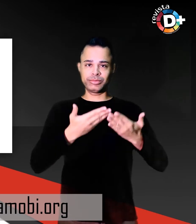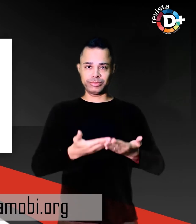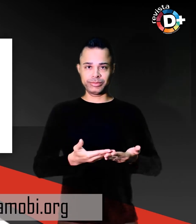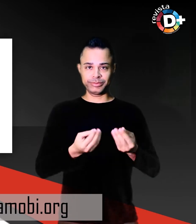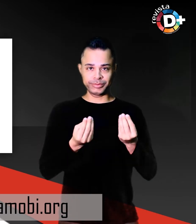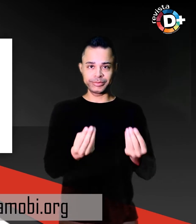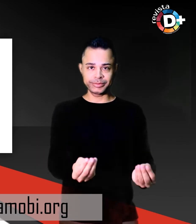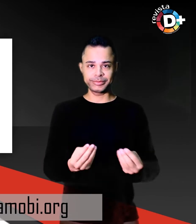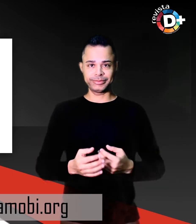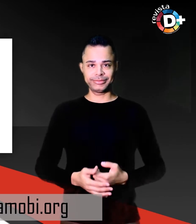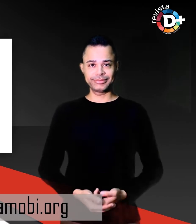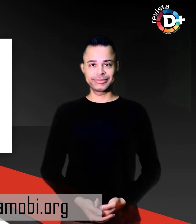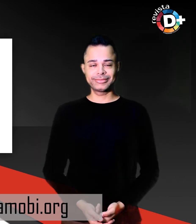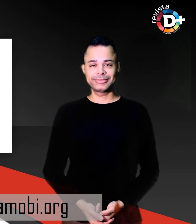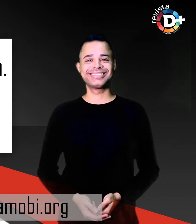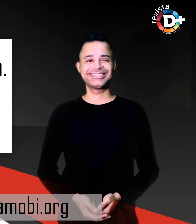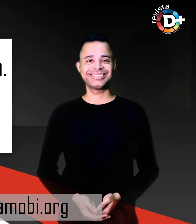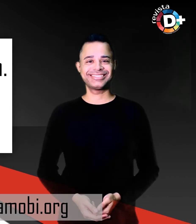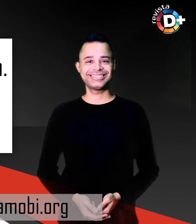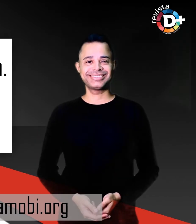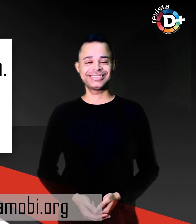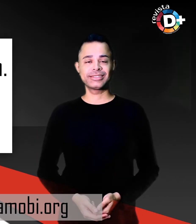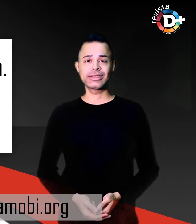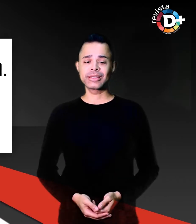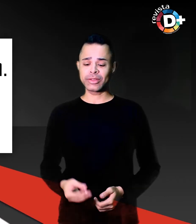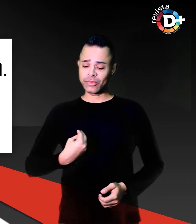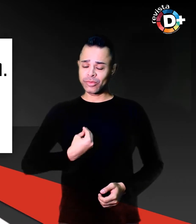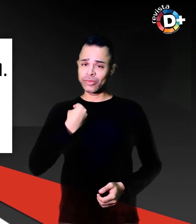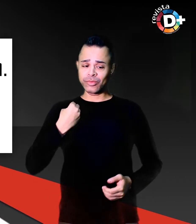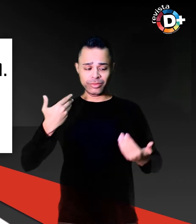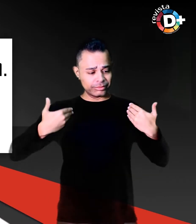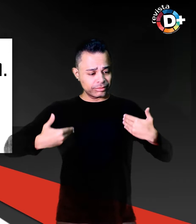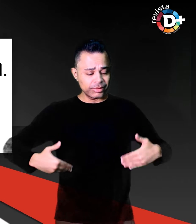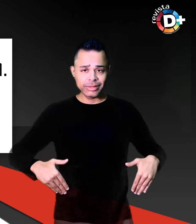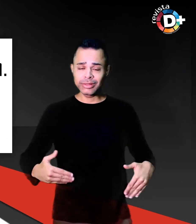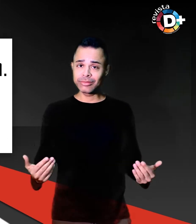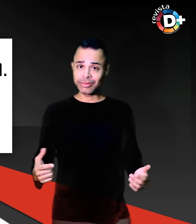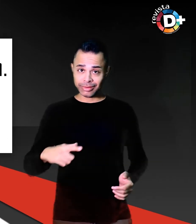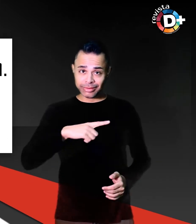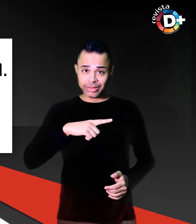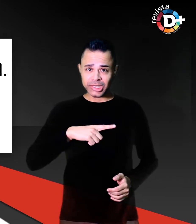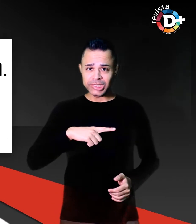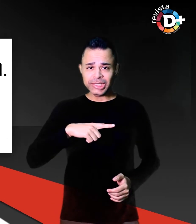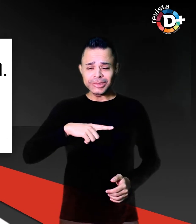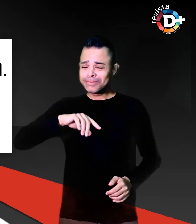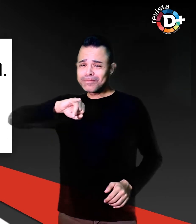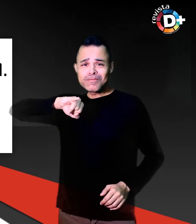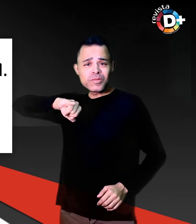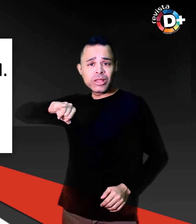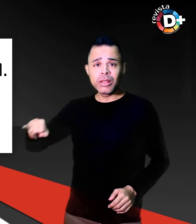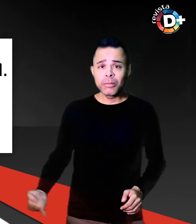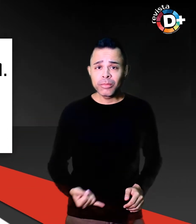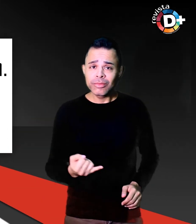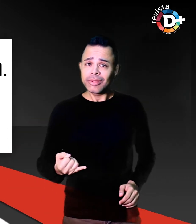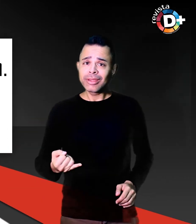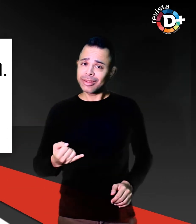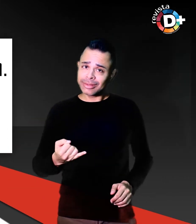Você só tem uma vida. É seu dever vivê-la ao máximo. O aventureiro, Will Traynor,